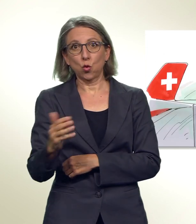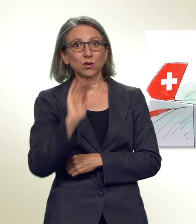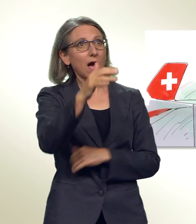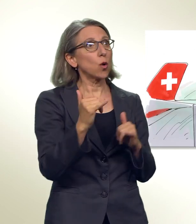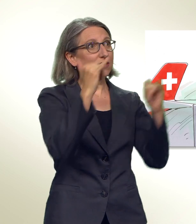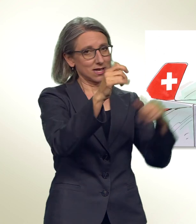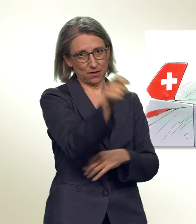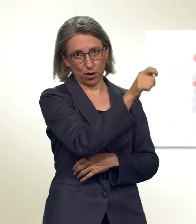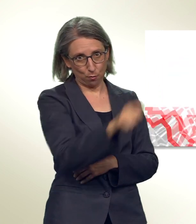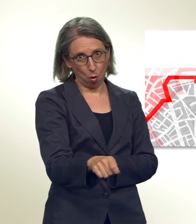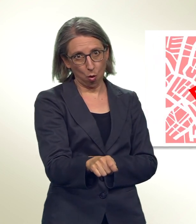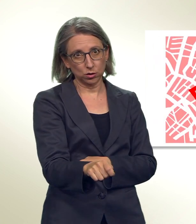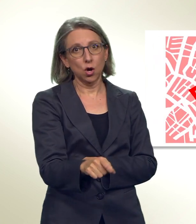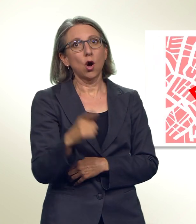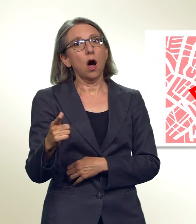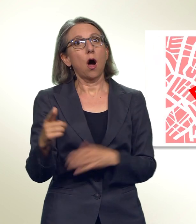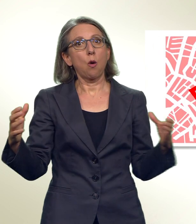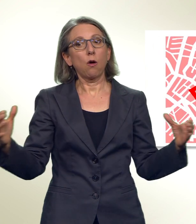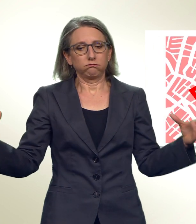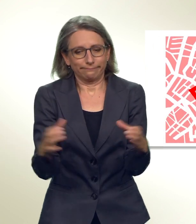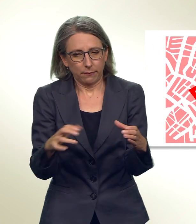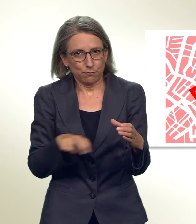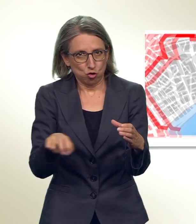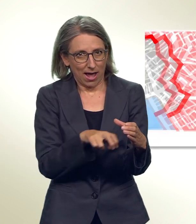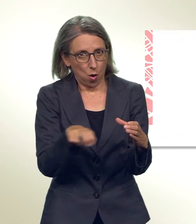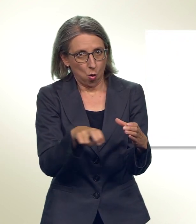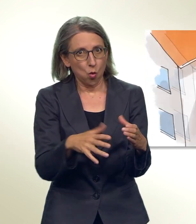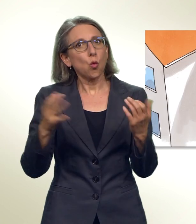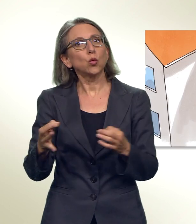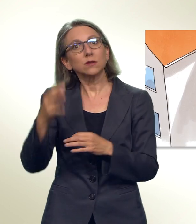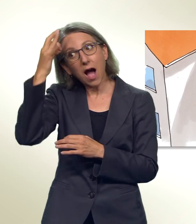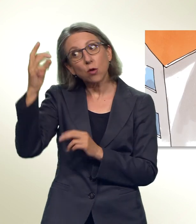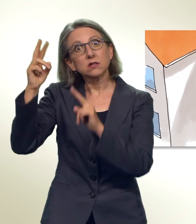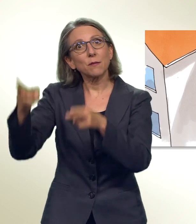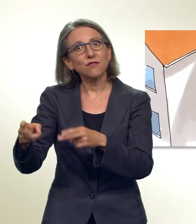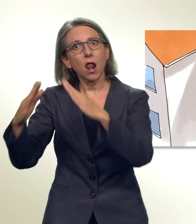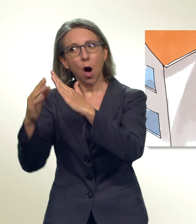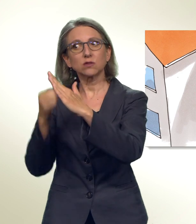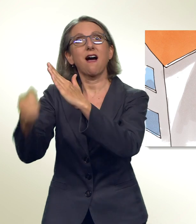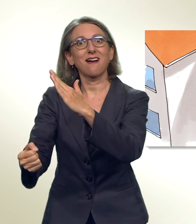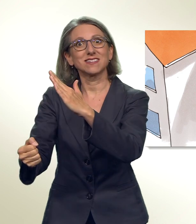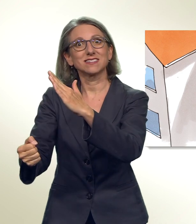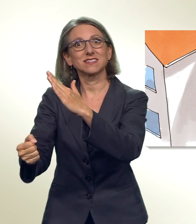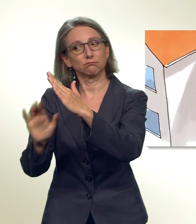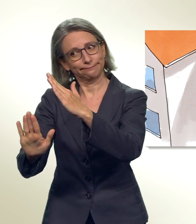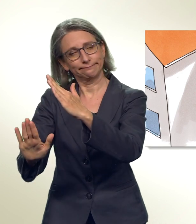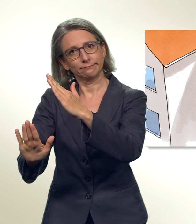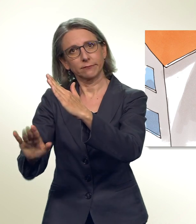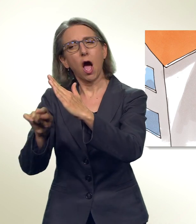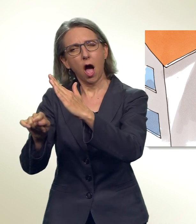Ausreiseverbot, eine Ortsbeschränkung und im äussersten Fall ein Hausarrest möglich. Der Hausarrest müsste